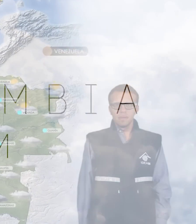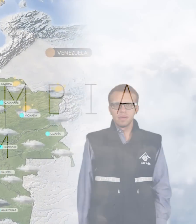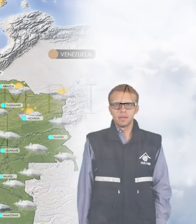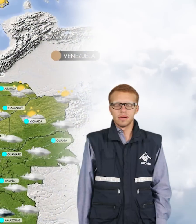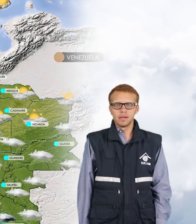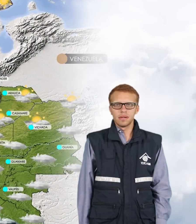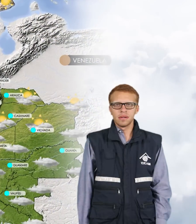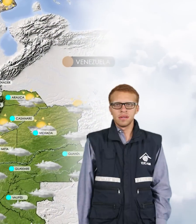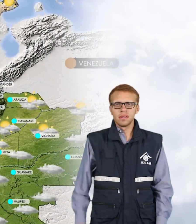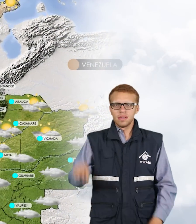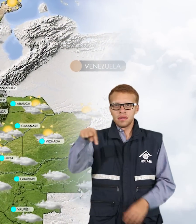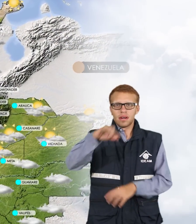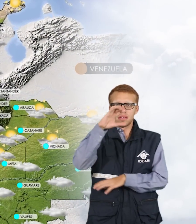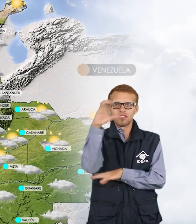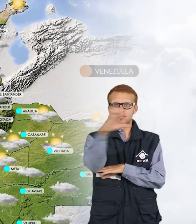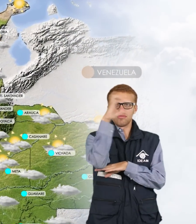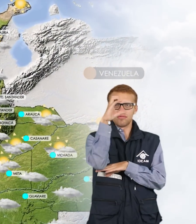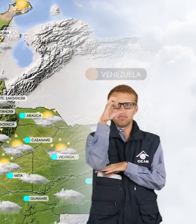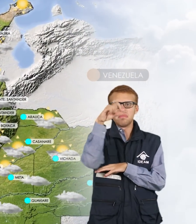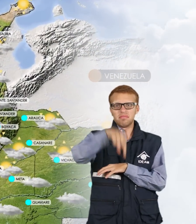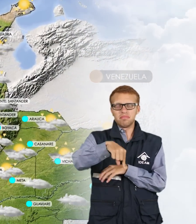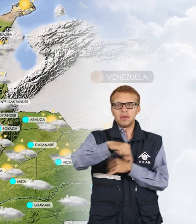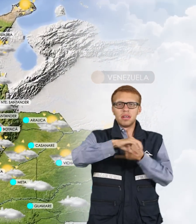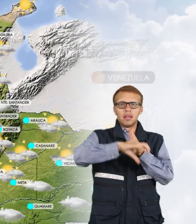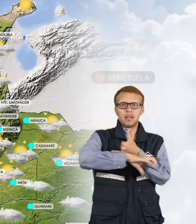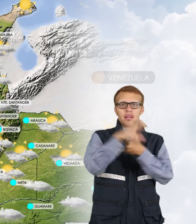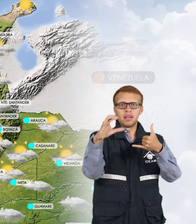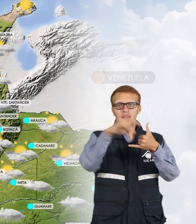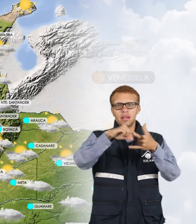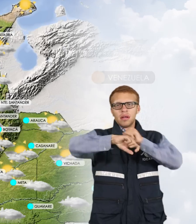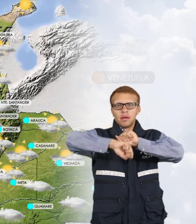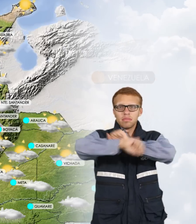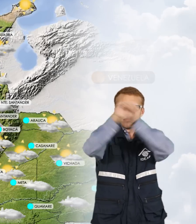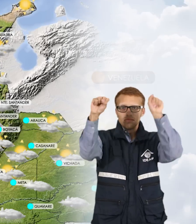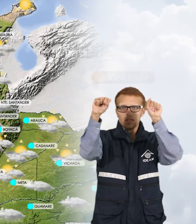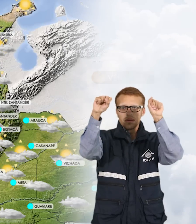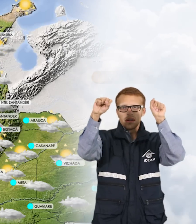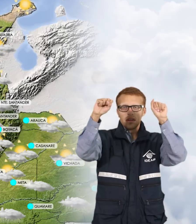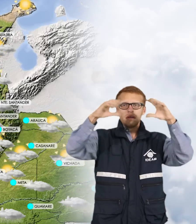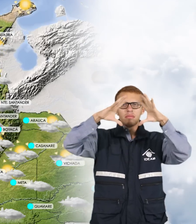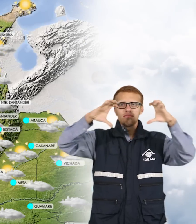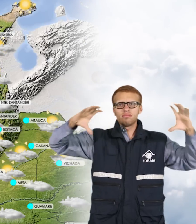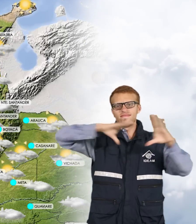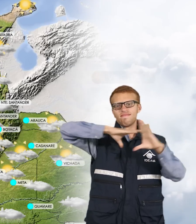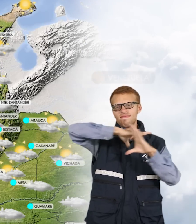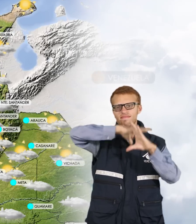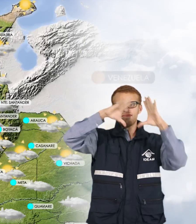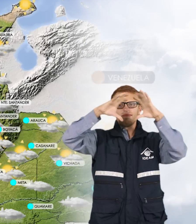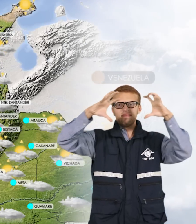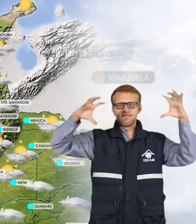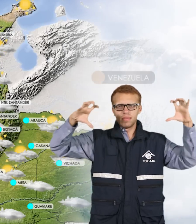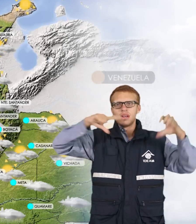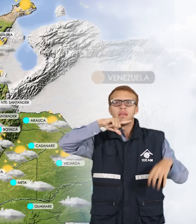Para el territorio nacional en la región Caribe se estima en horas de la mañana cielo entre ligera parcialmente nublado con predominio de tiempo